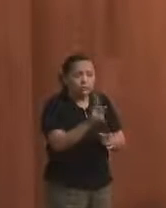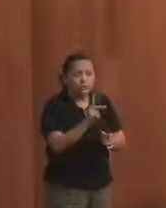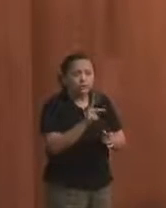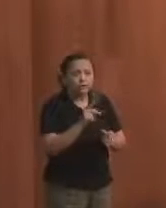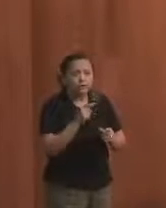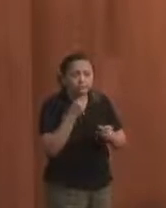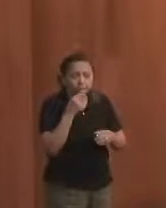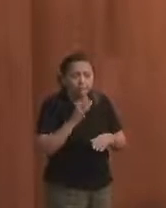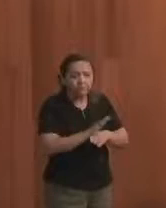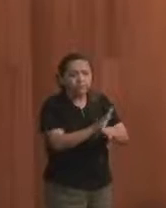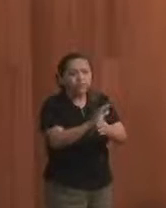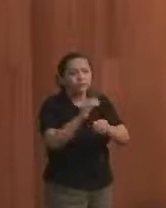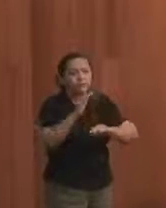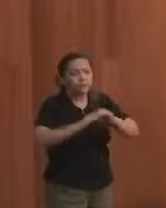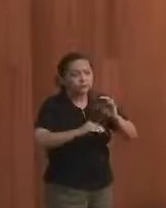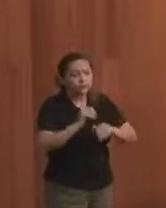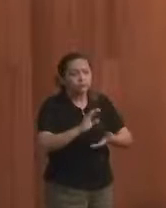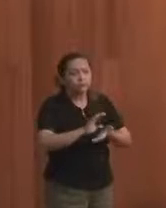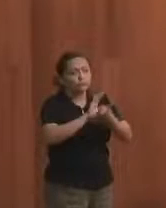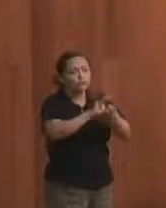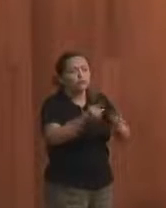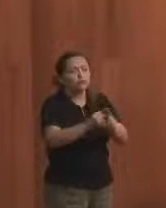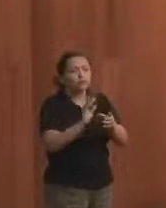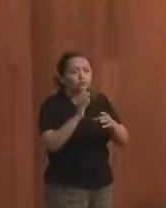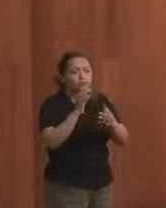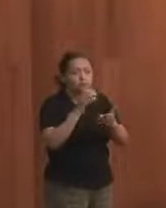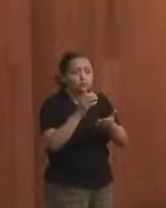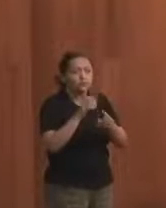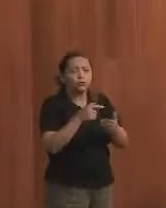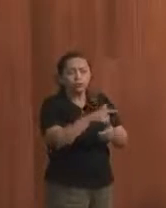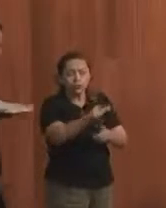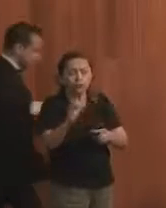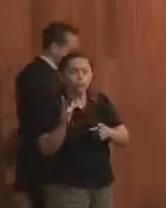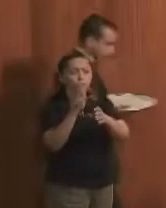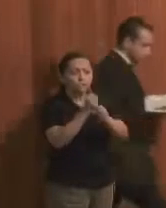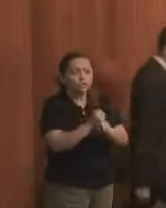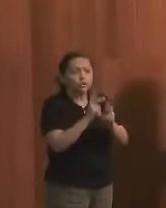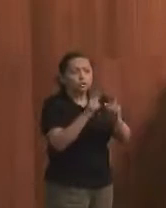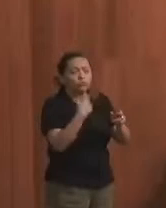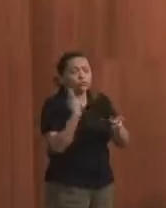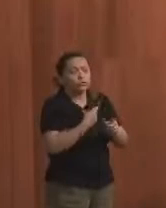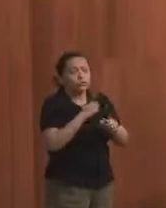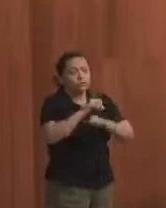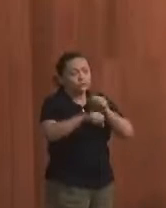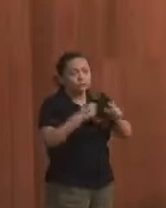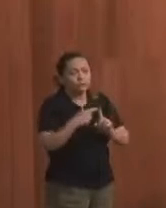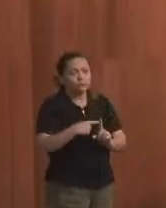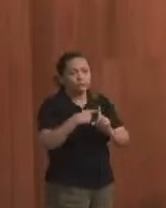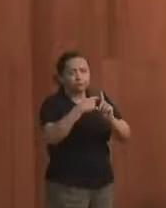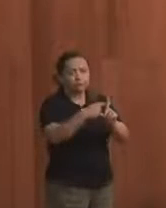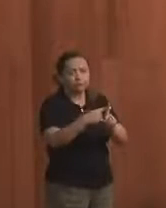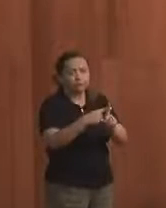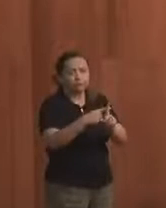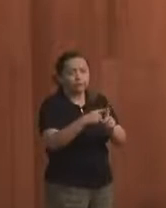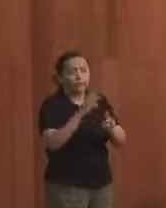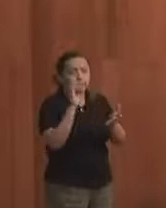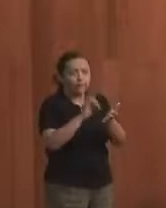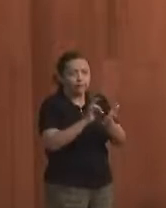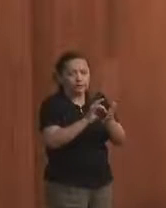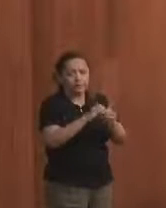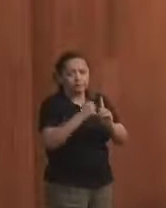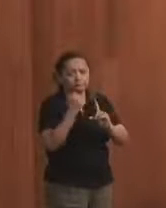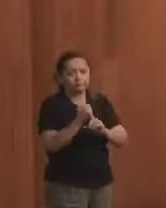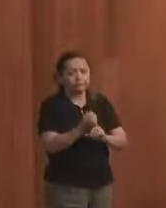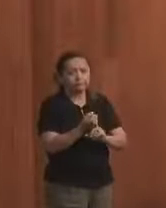favorece a atuação dos conselhos e os consolidas como agentes de transformação positiva da realidade social.